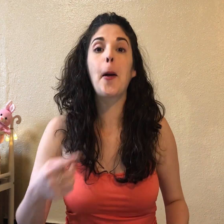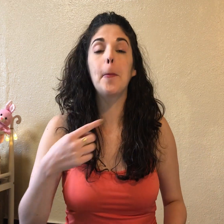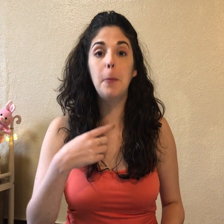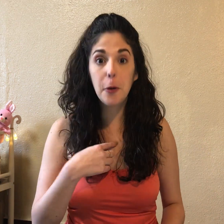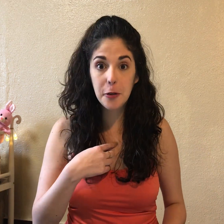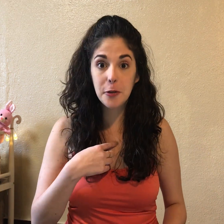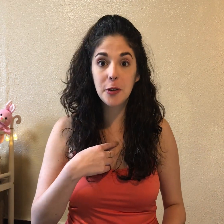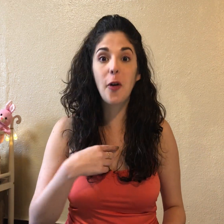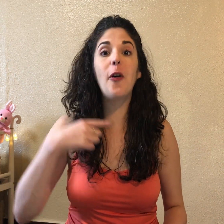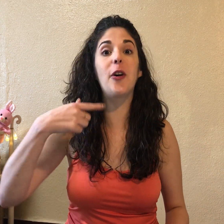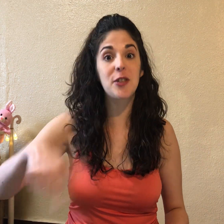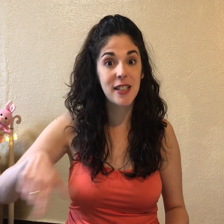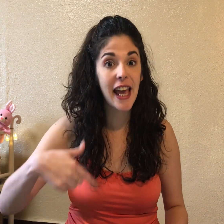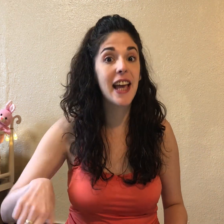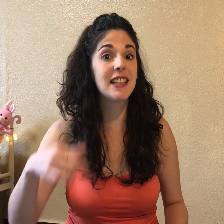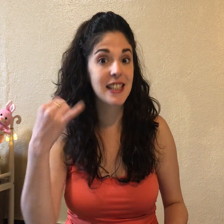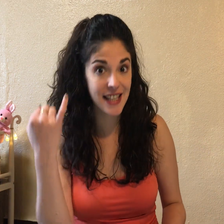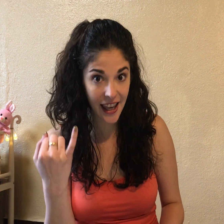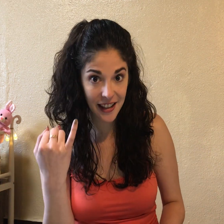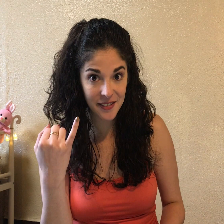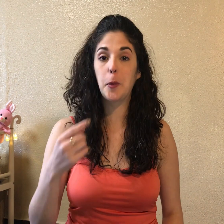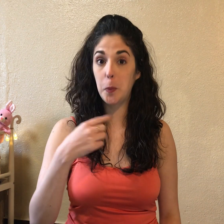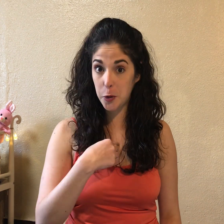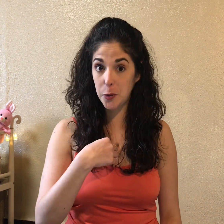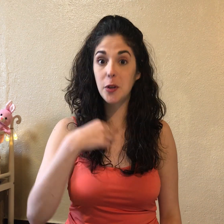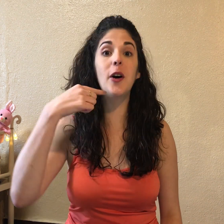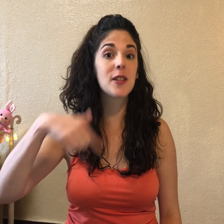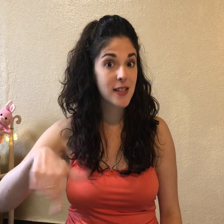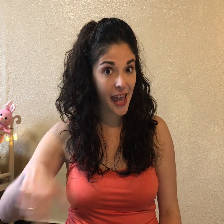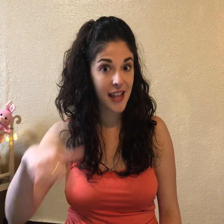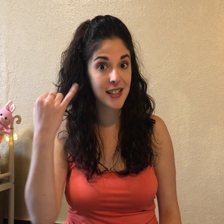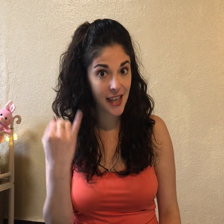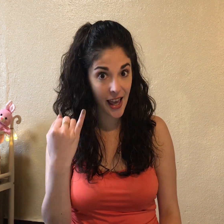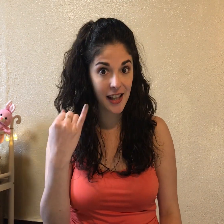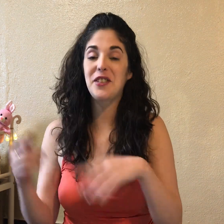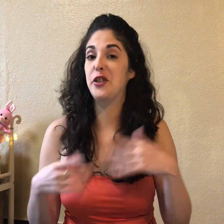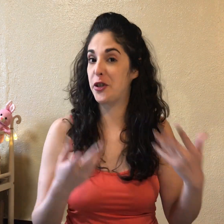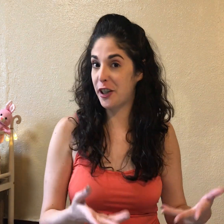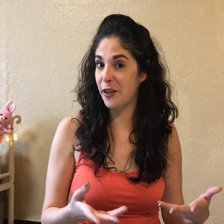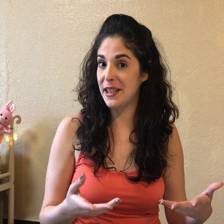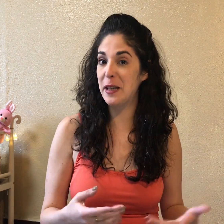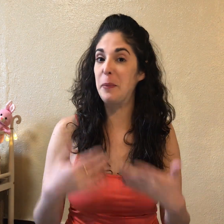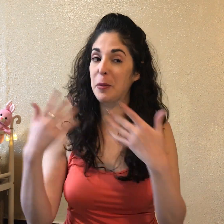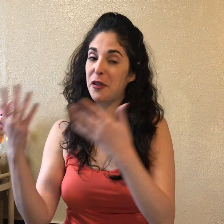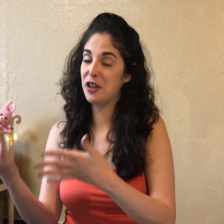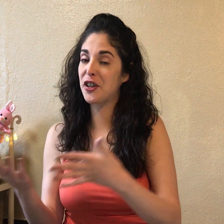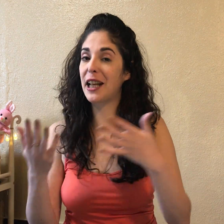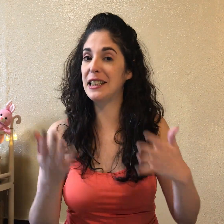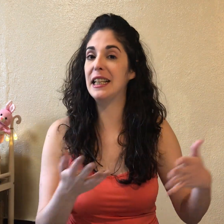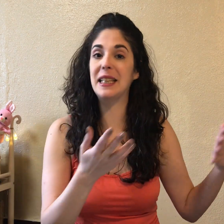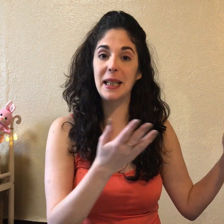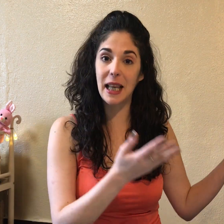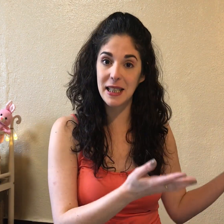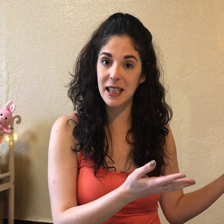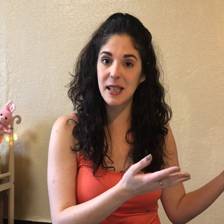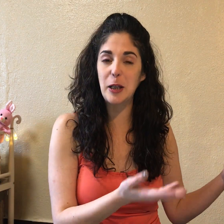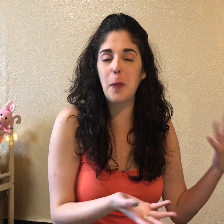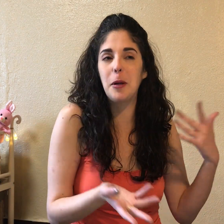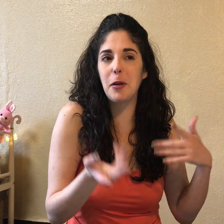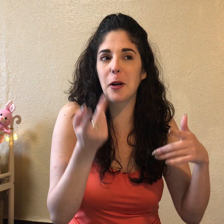Boku no sensei. Boku no sensei. Si yo quiero decir Mi profesora tiene 33 años, primero